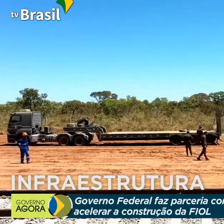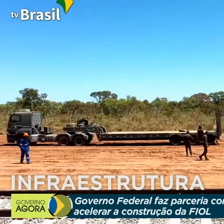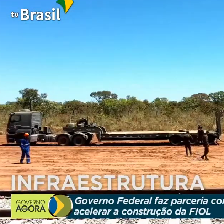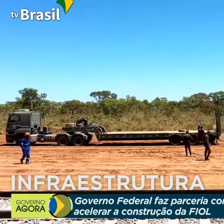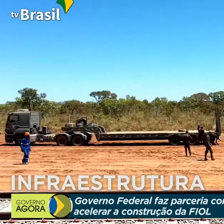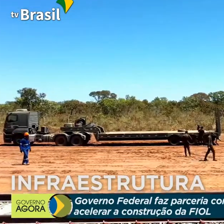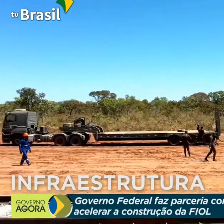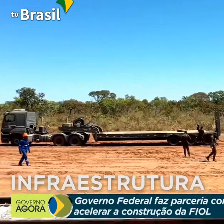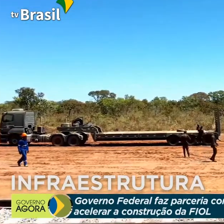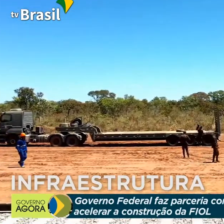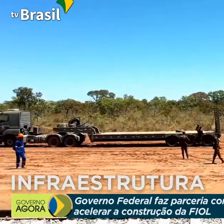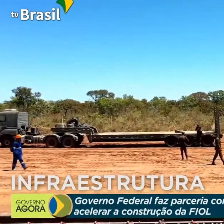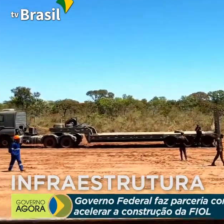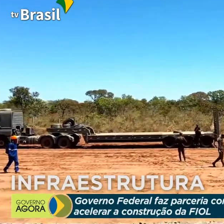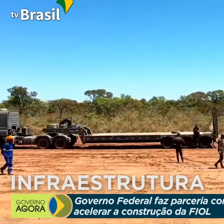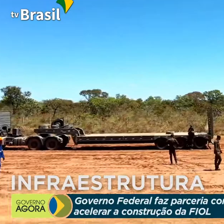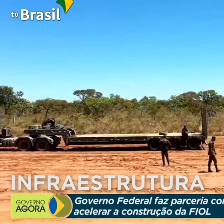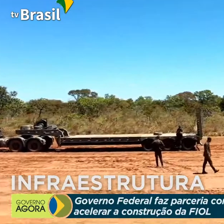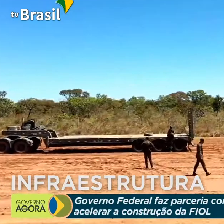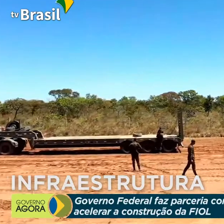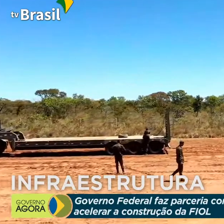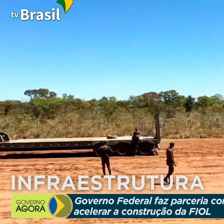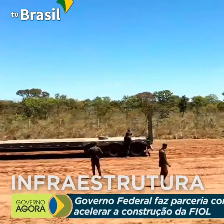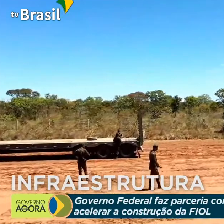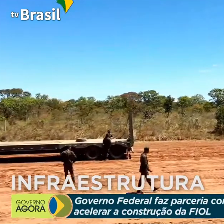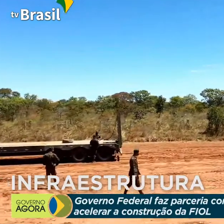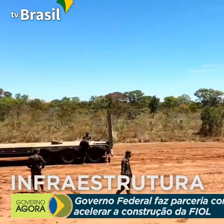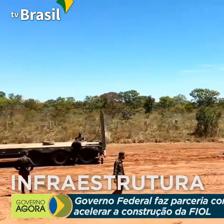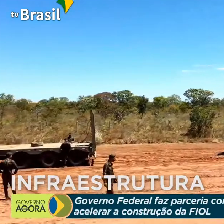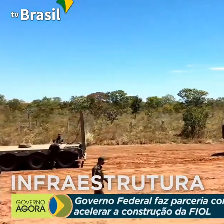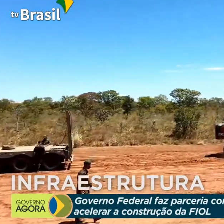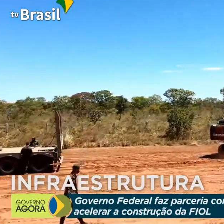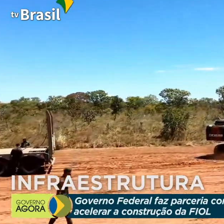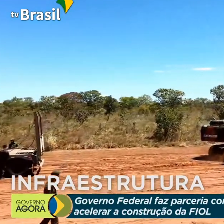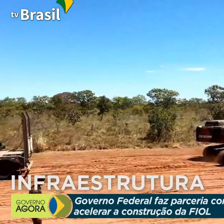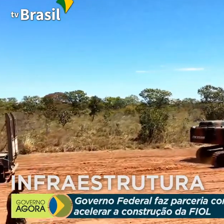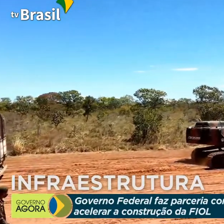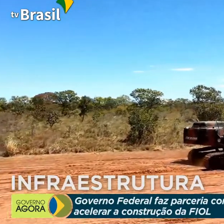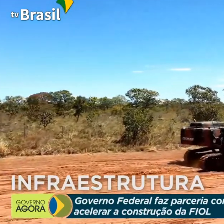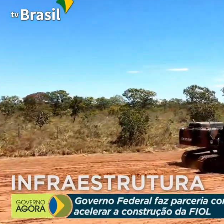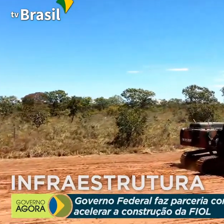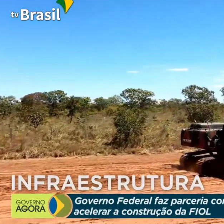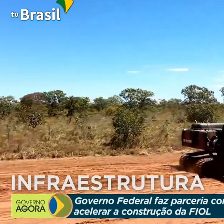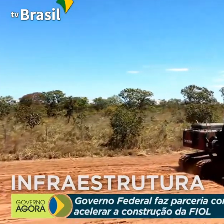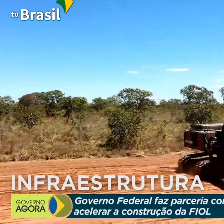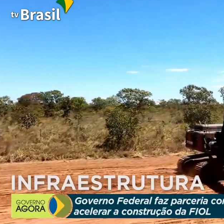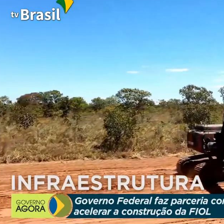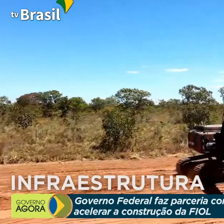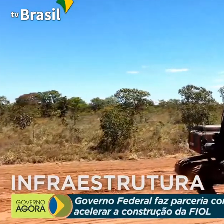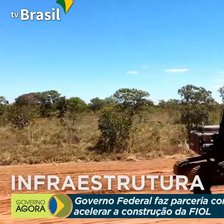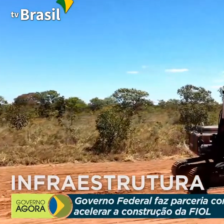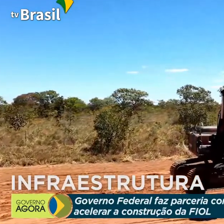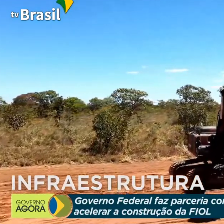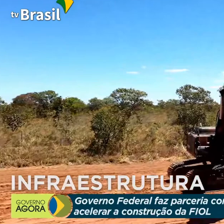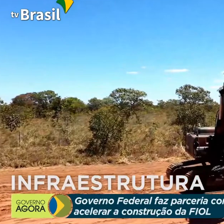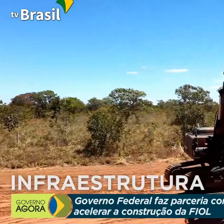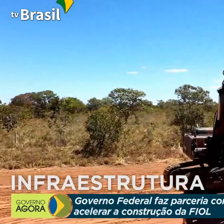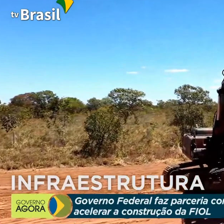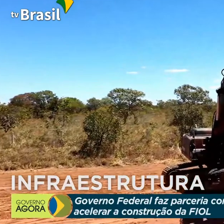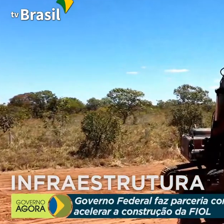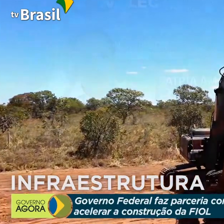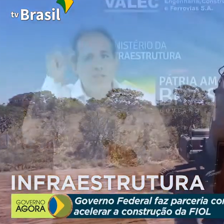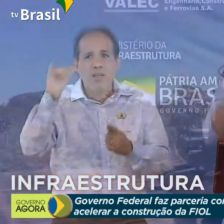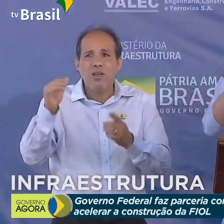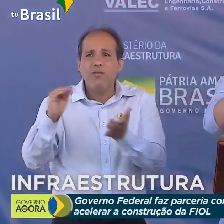outorga da prorrogação da estrada de ferro Vitória Minas da Vale vai ser investida aqui para que não falte trilhos nessa